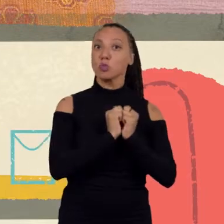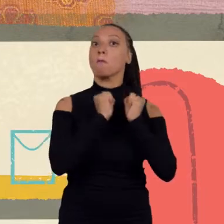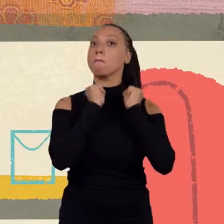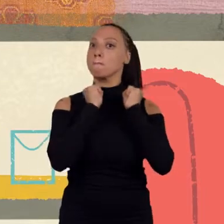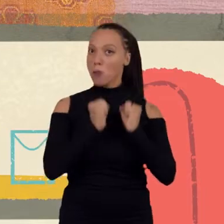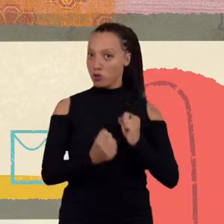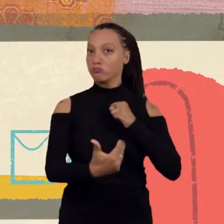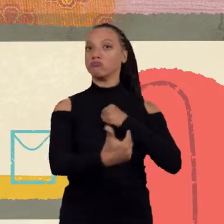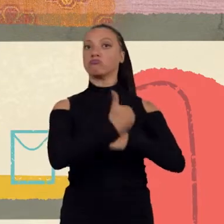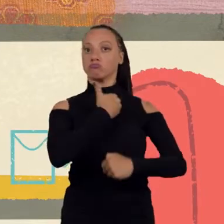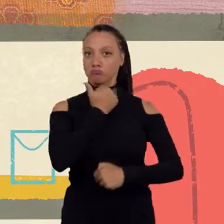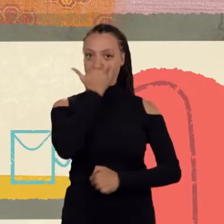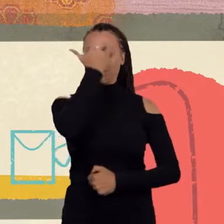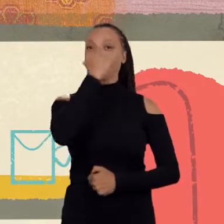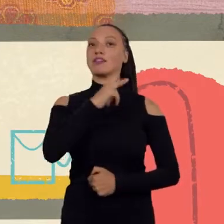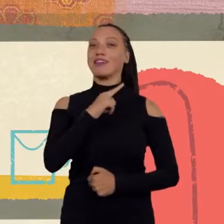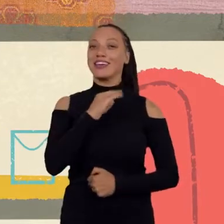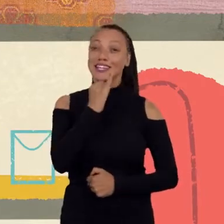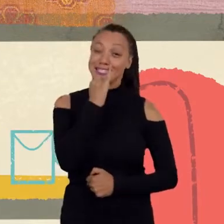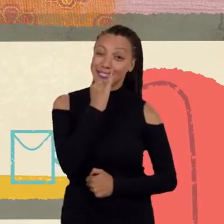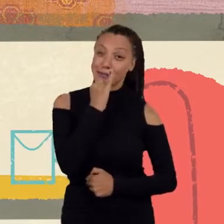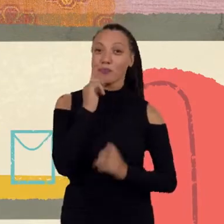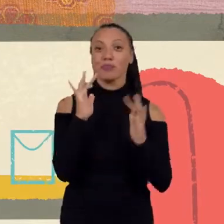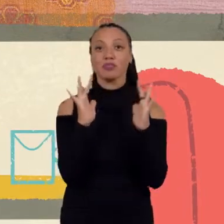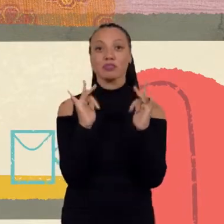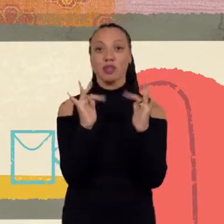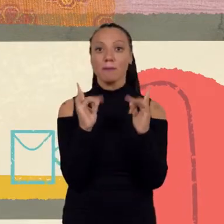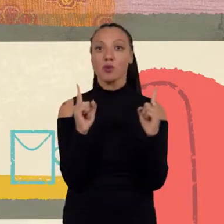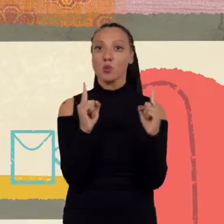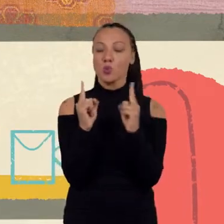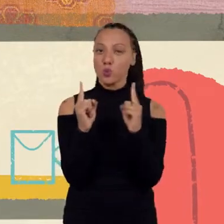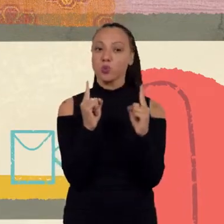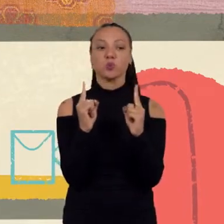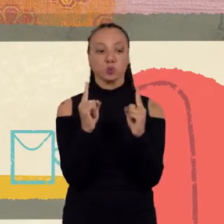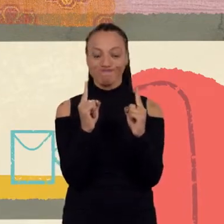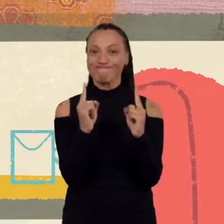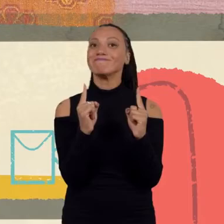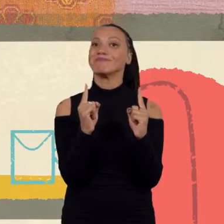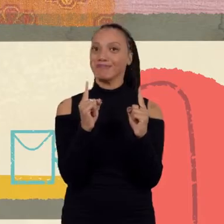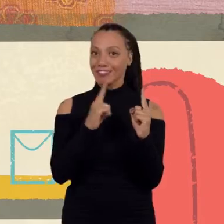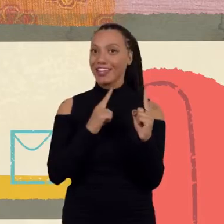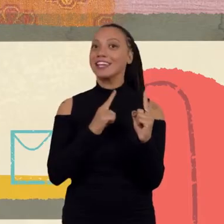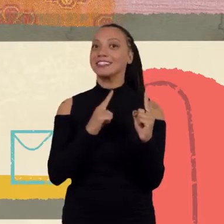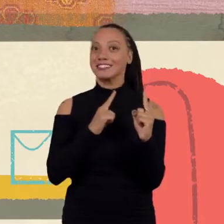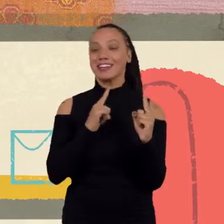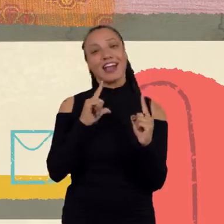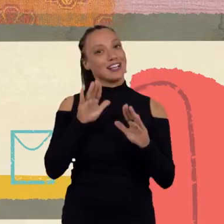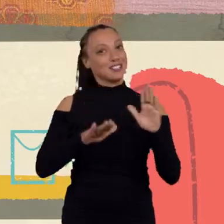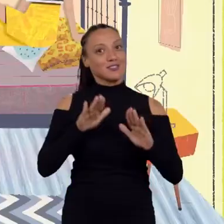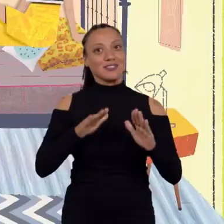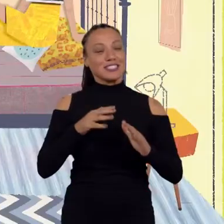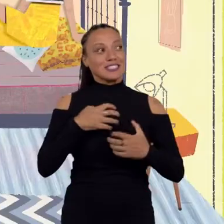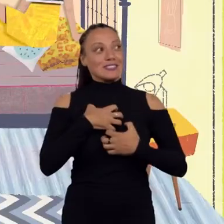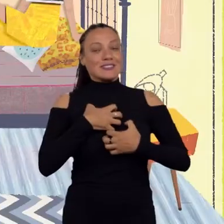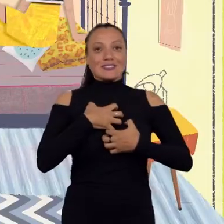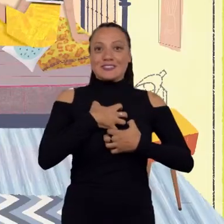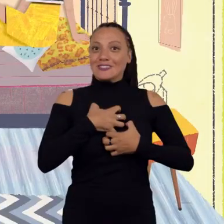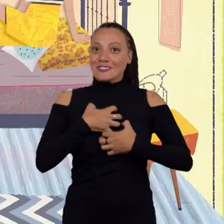a nossa vida. É no namoro que às vezes acontecem altas ciladas e a gente não consegue se relacionar com isso. real isso. Porque acha que porque esse cara é meu